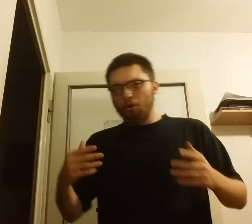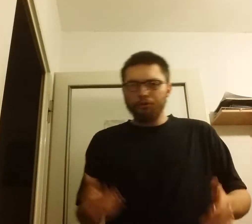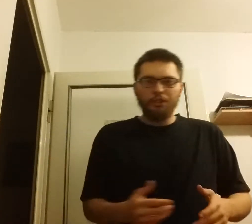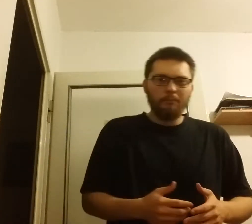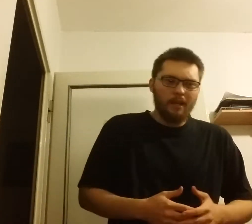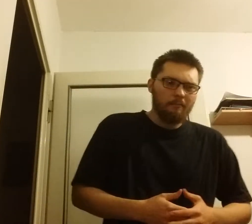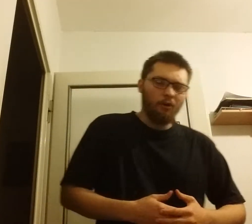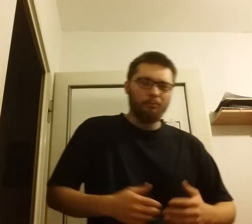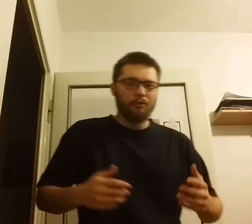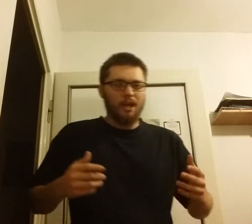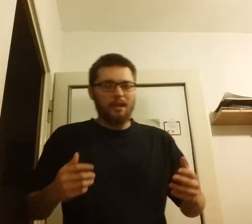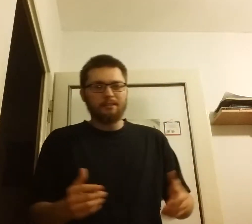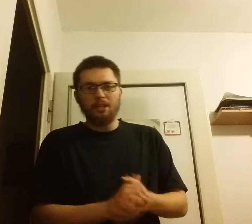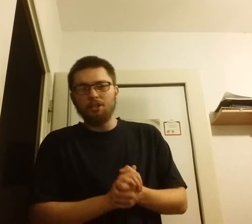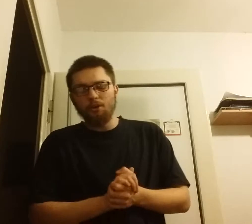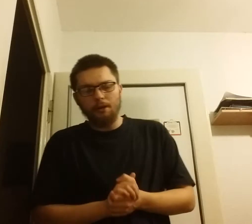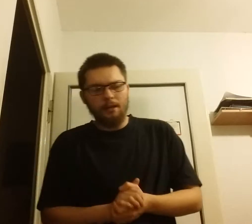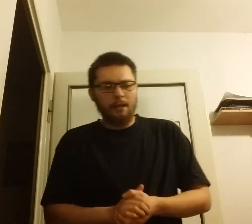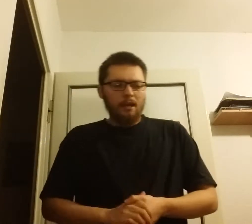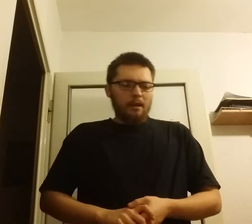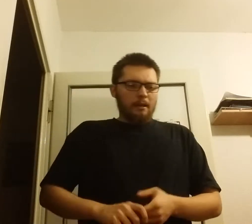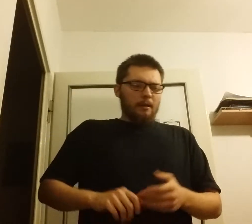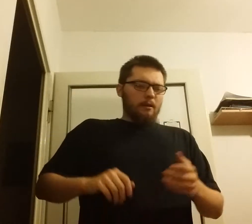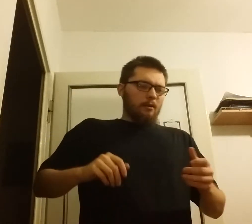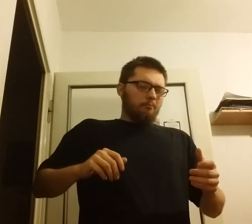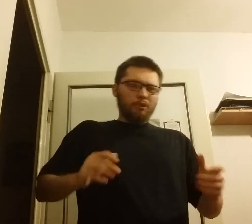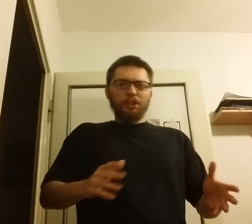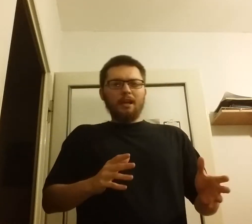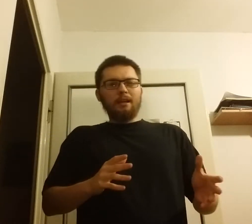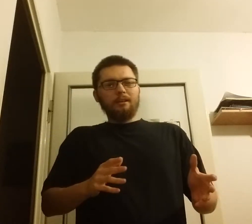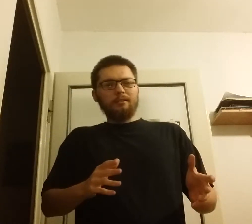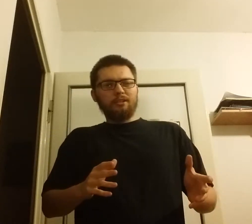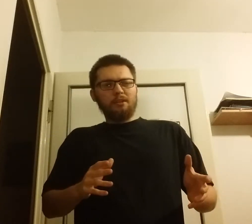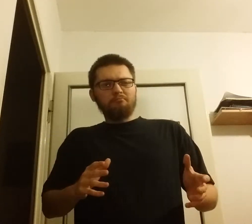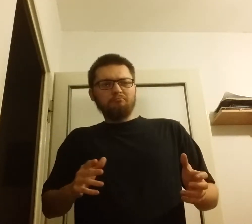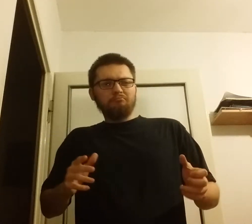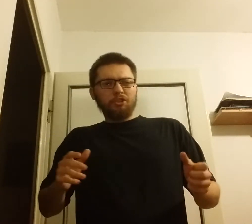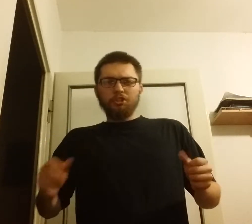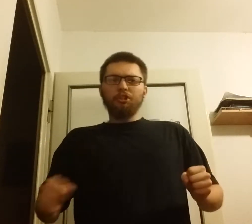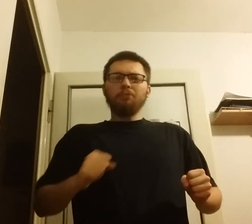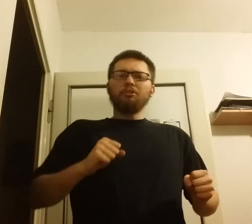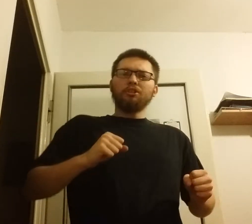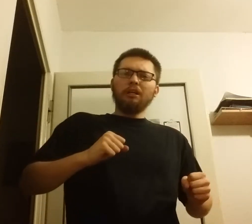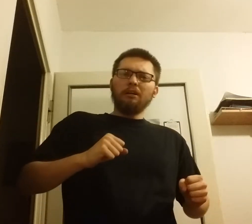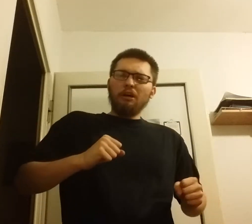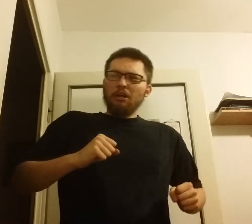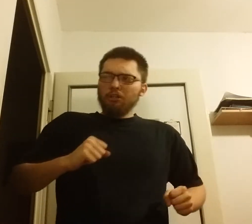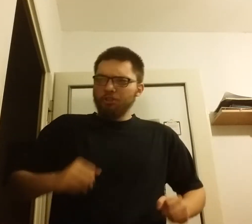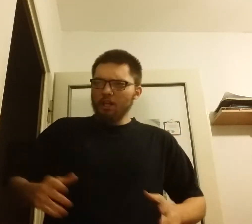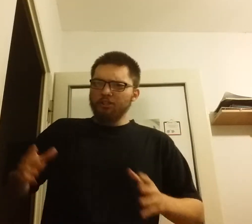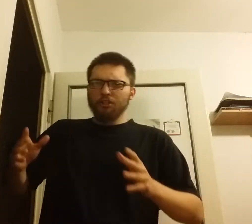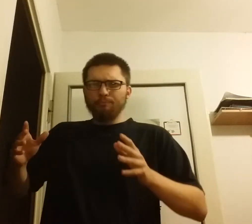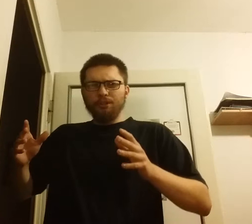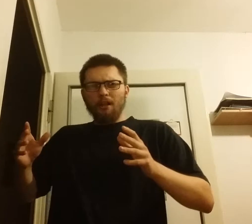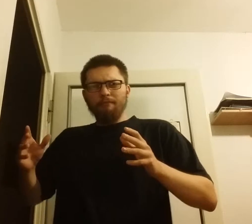Chocimiem, obrona Jastej Góry. My się tym szczycimy, że część z tych bitew